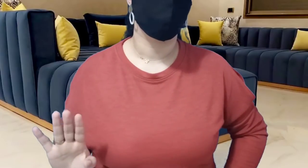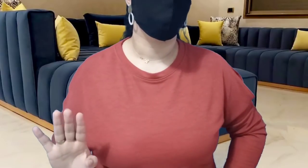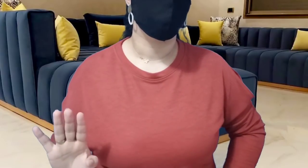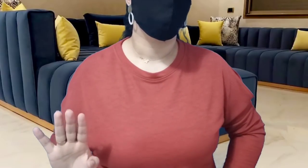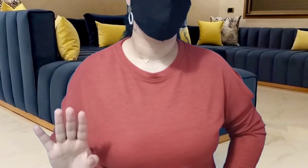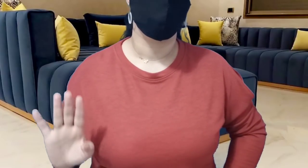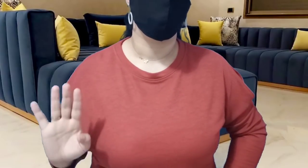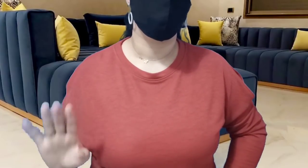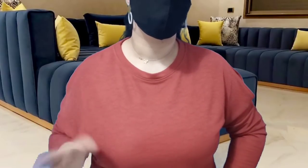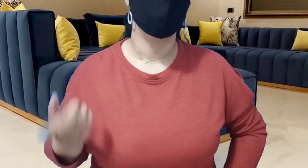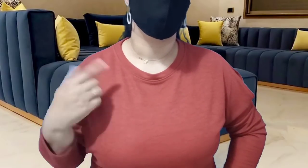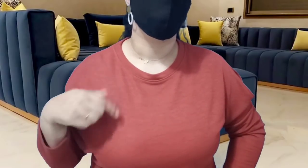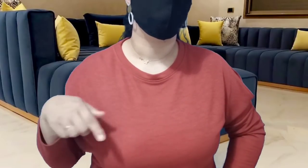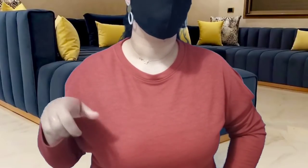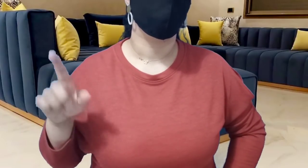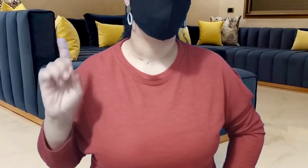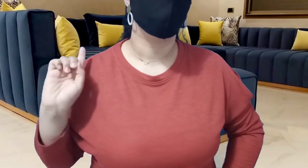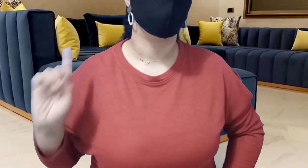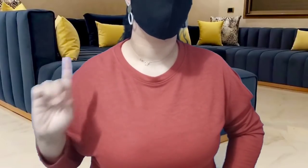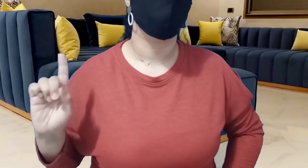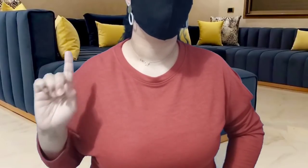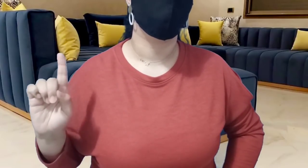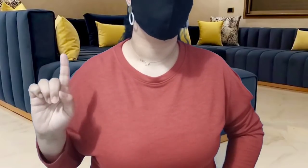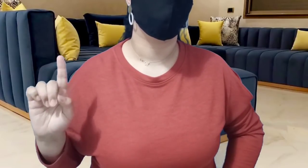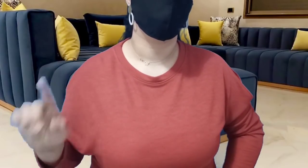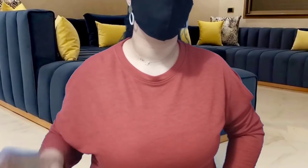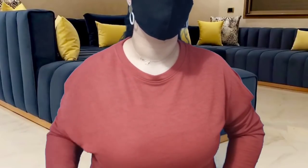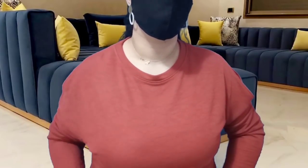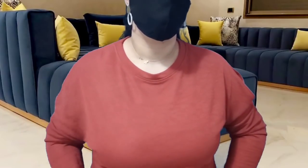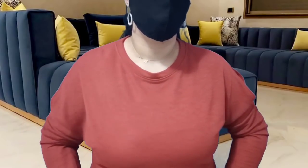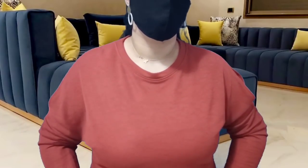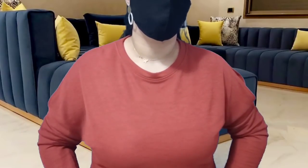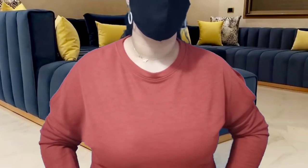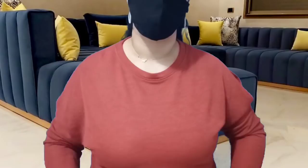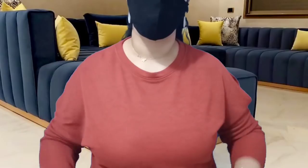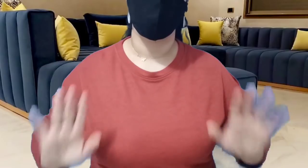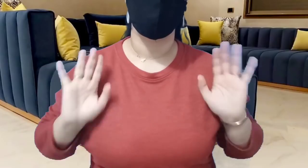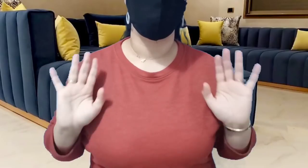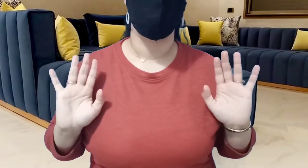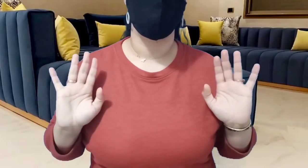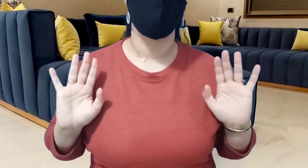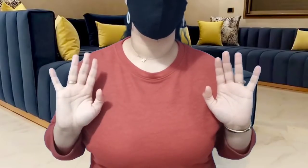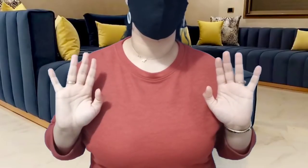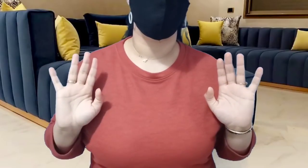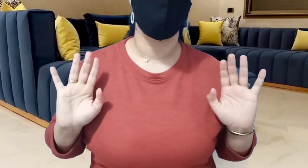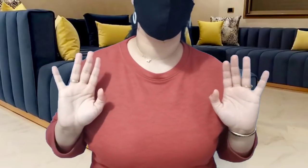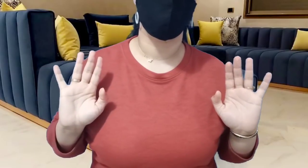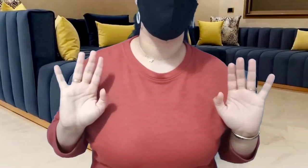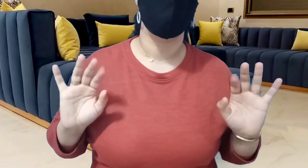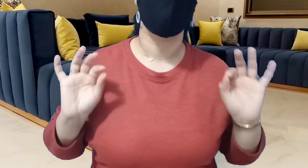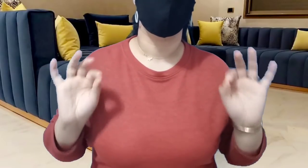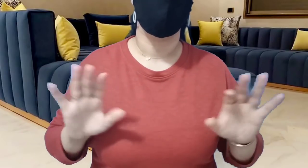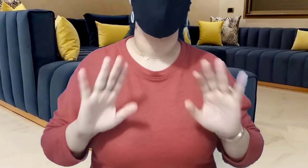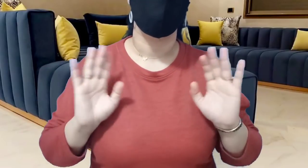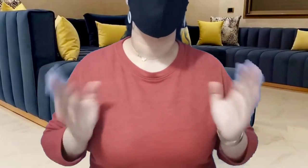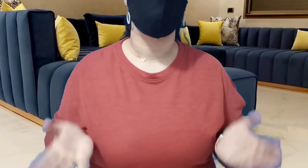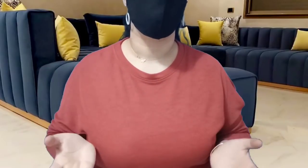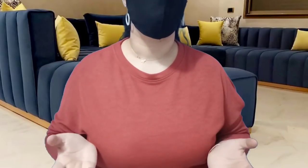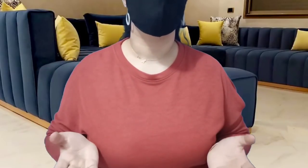باشار وصافي وهم في الأصل شاياطين نسأل الله السلامة والعافية إخواني أخواتي ودعواتكم كاملين